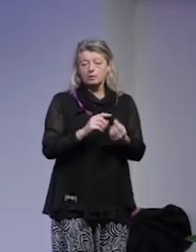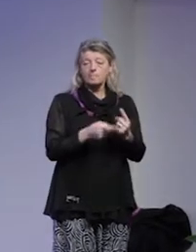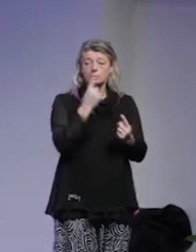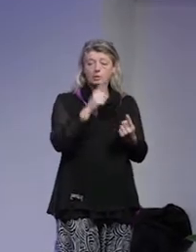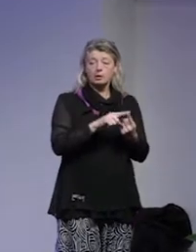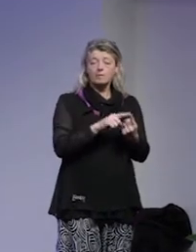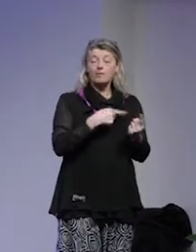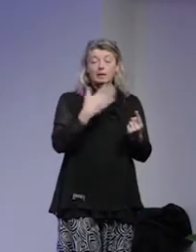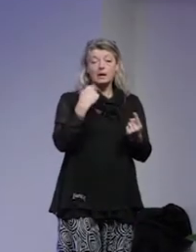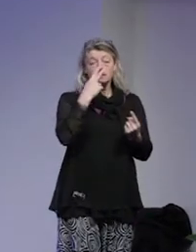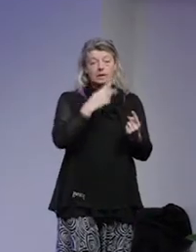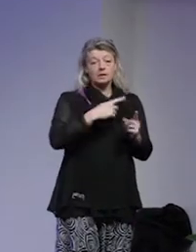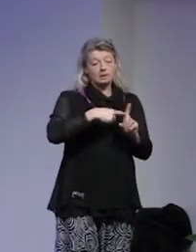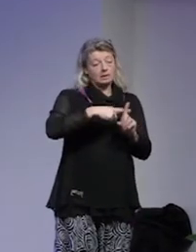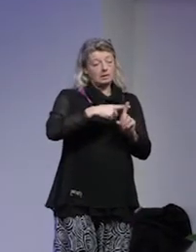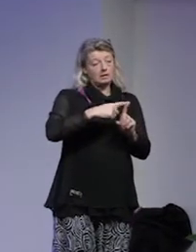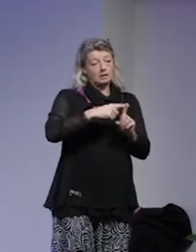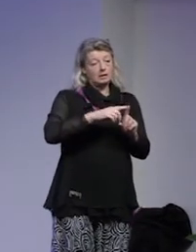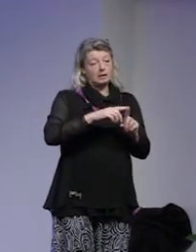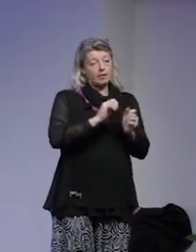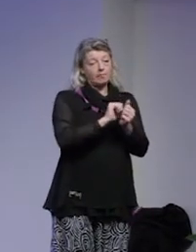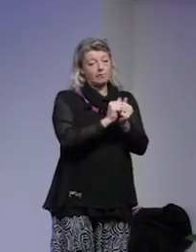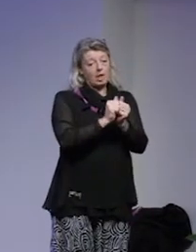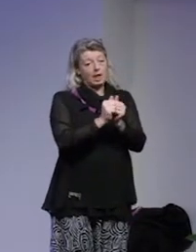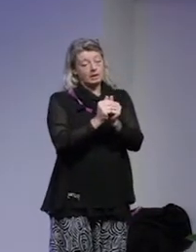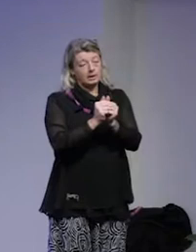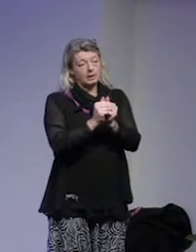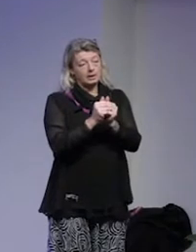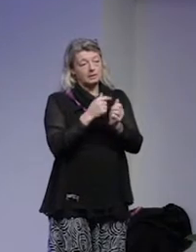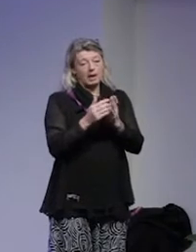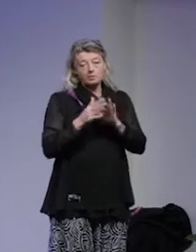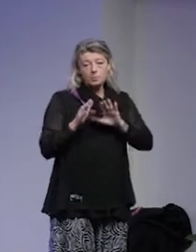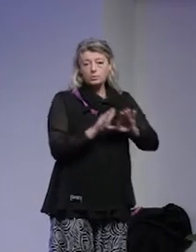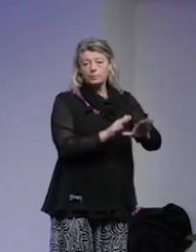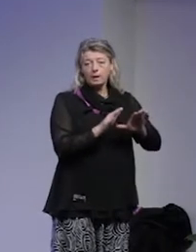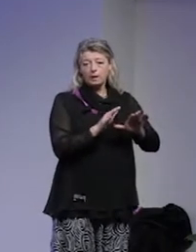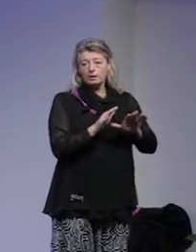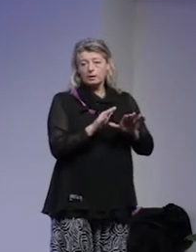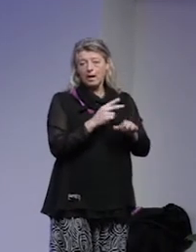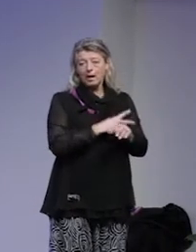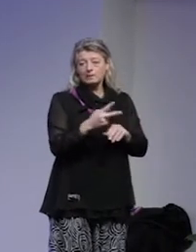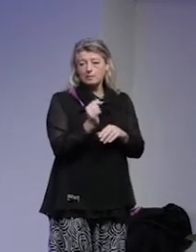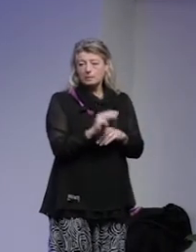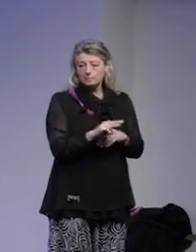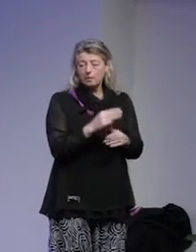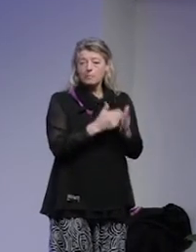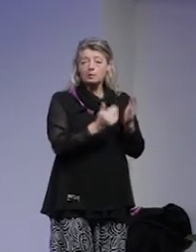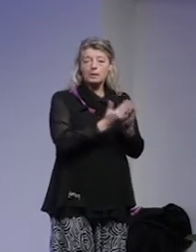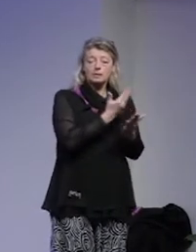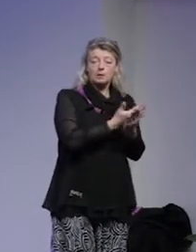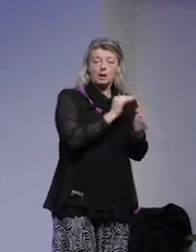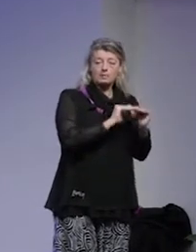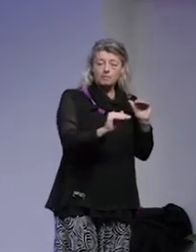vad vi kan se är en gradvis förskjutning i frågan kring att motverka våldsbejakande extremism från den nationella